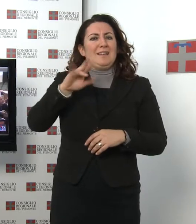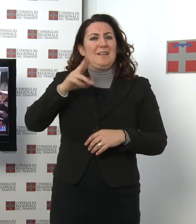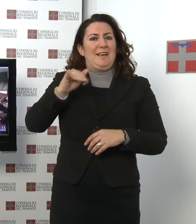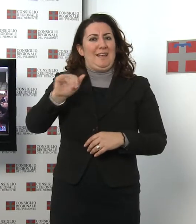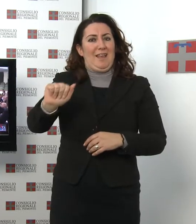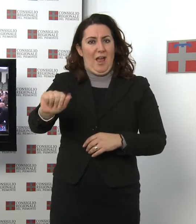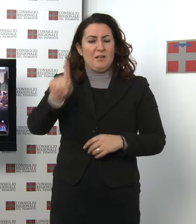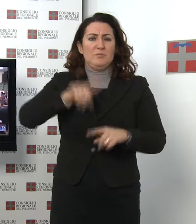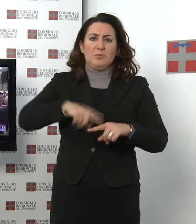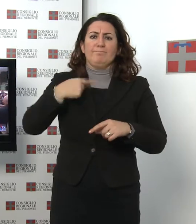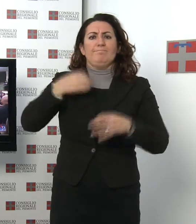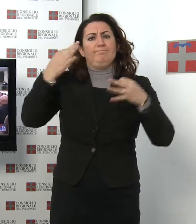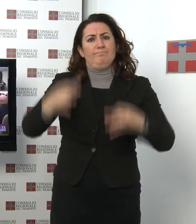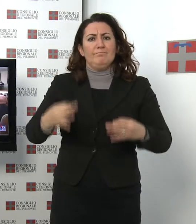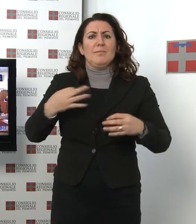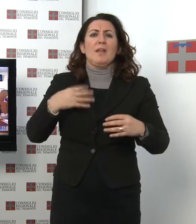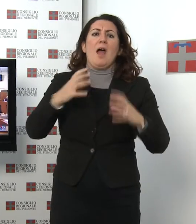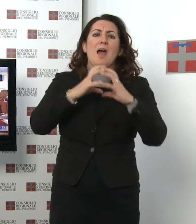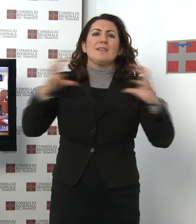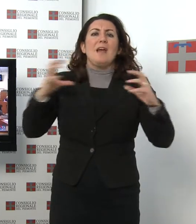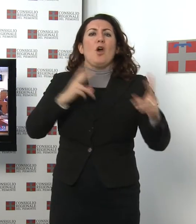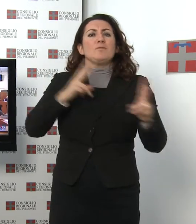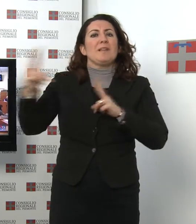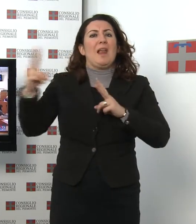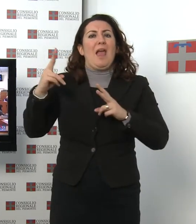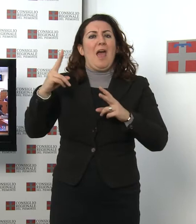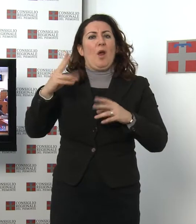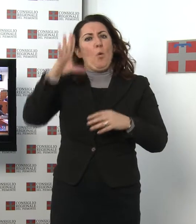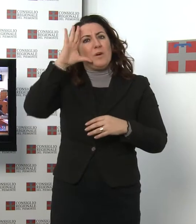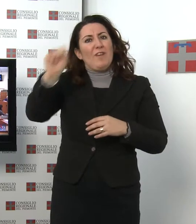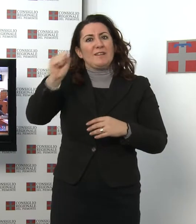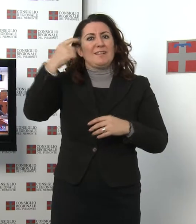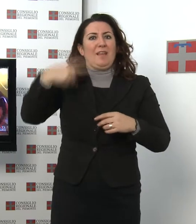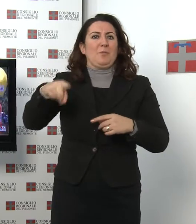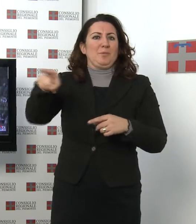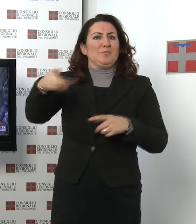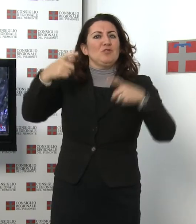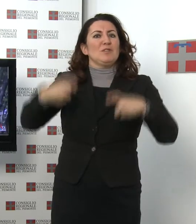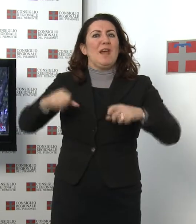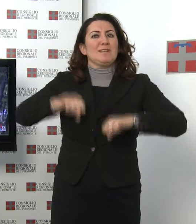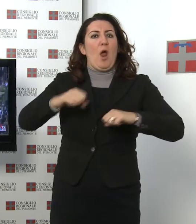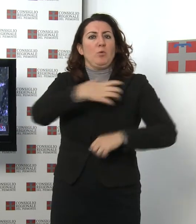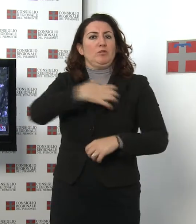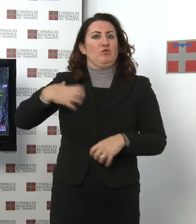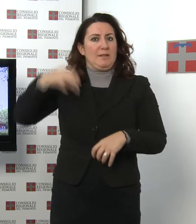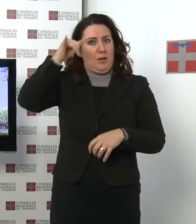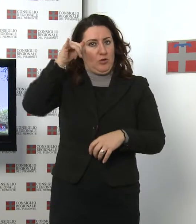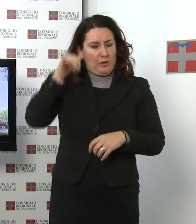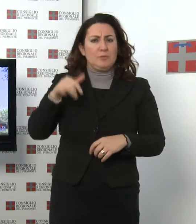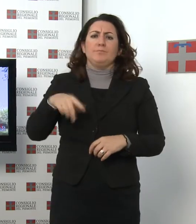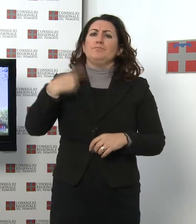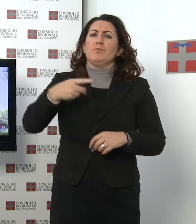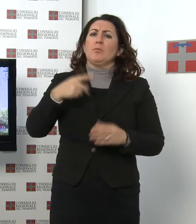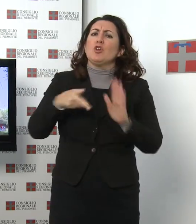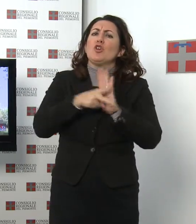qualificazione di azienda ospedaliera universitaria alla Città della Salute e della Scienza di Torino. Approvate poi all'unanimità le